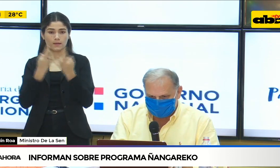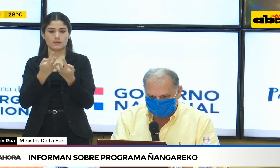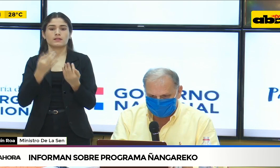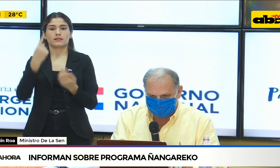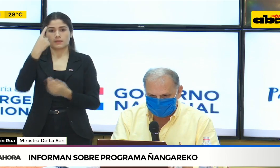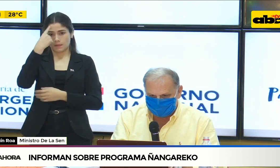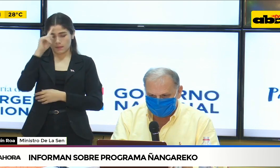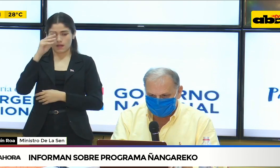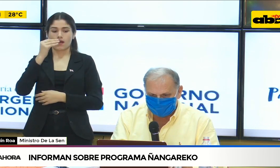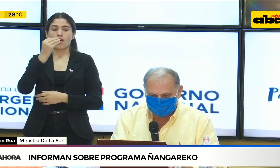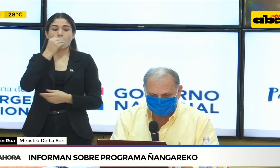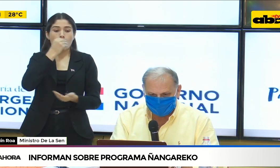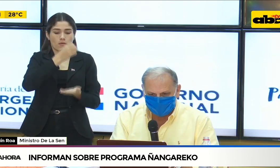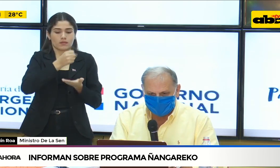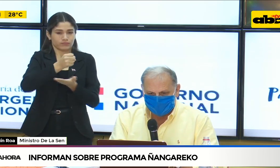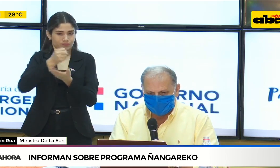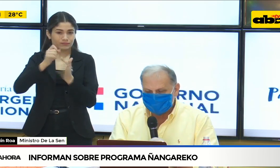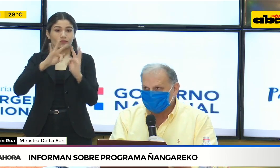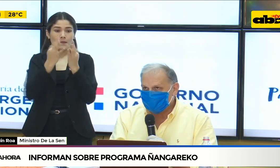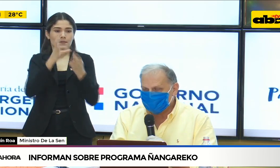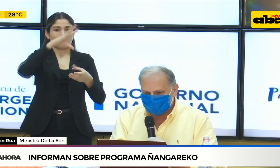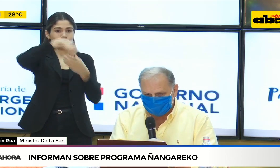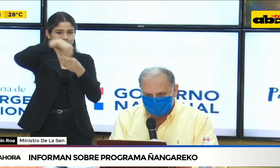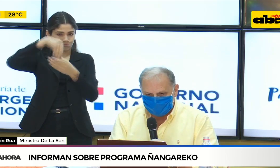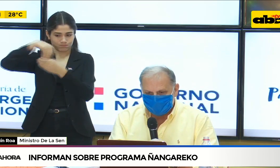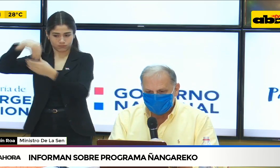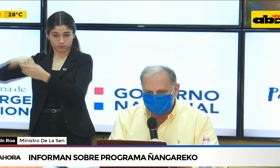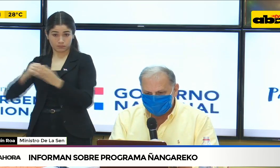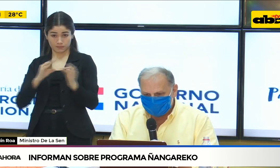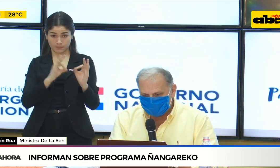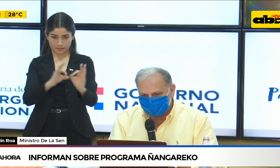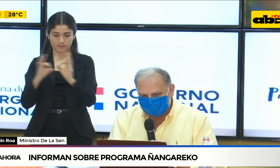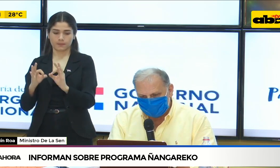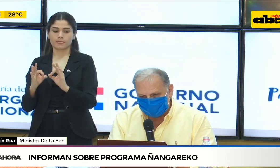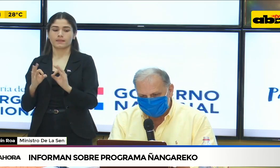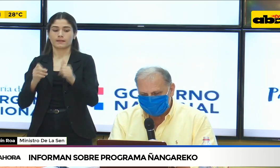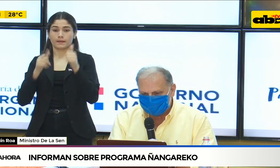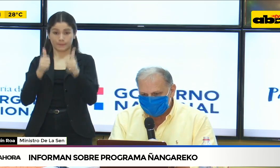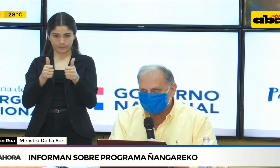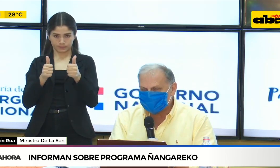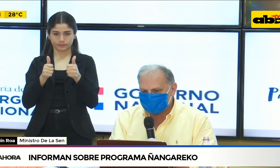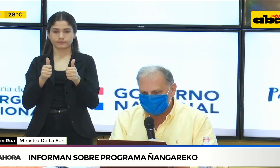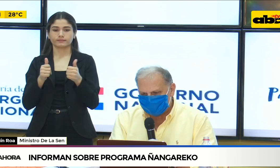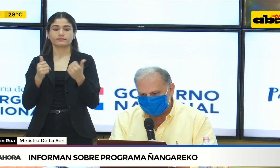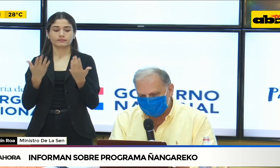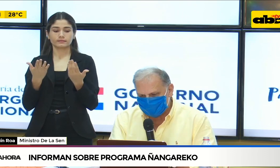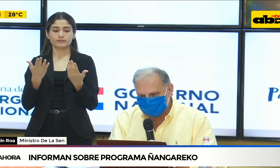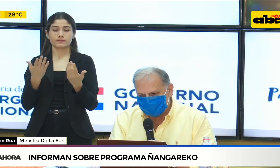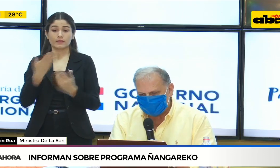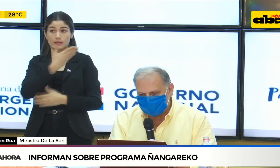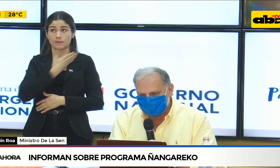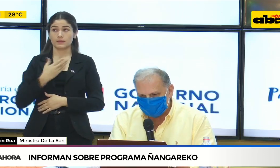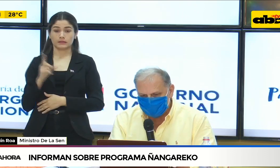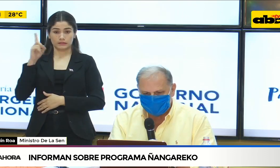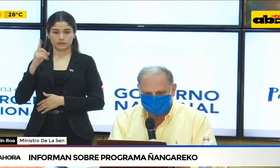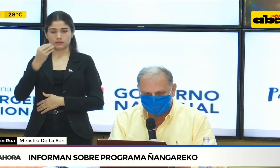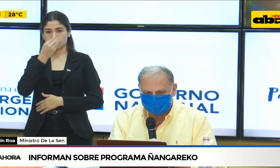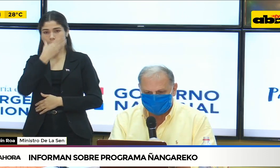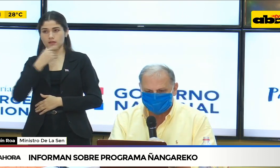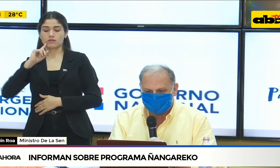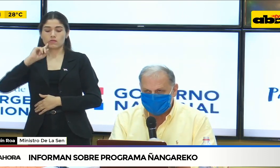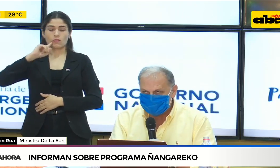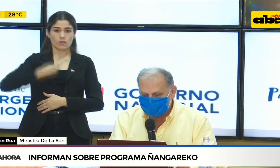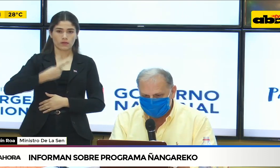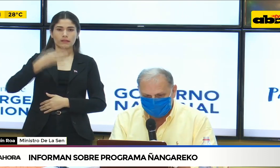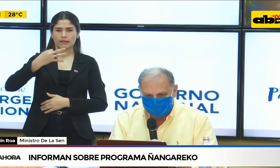de entrega de kit de alimentos. Asimismo, en cumplimiento a la directriz precisa del señor Presidente de la República sobre